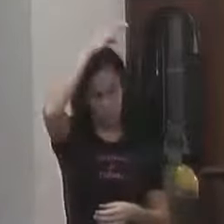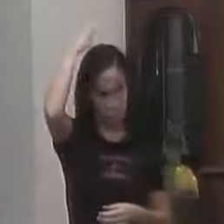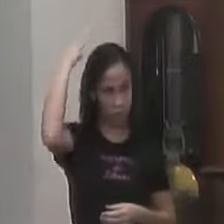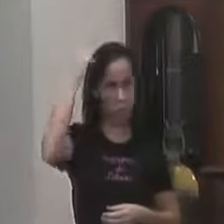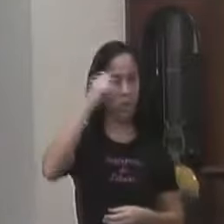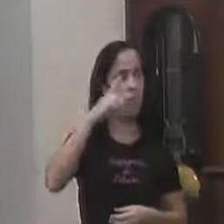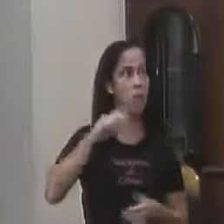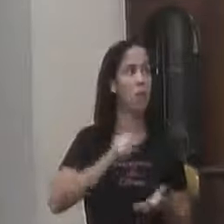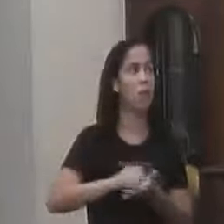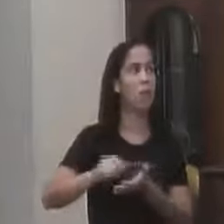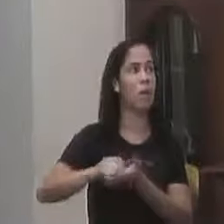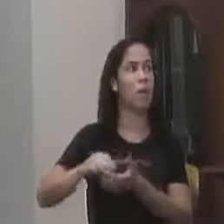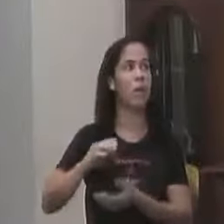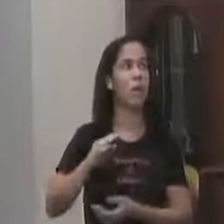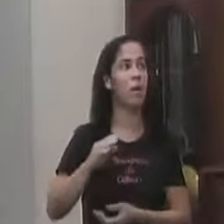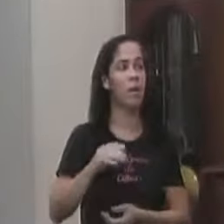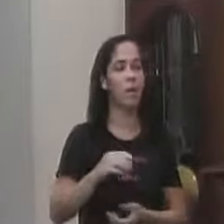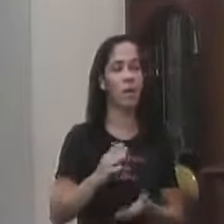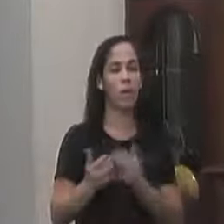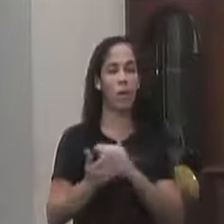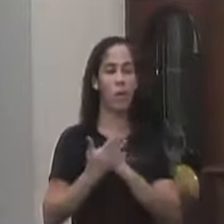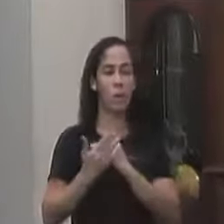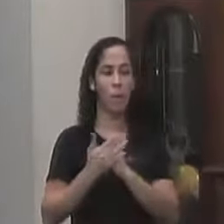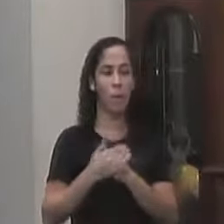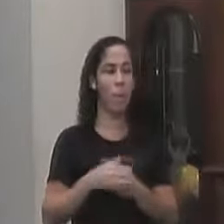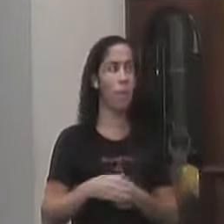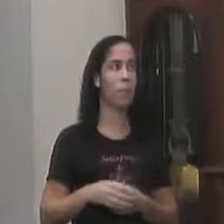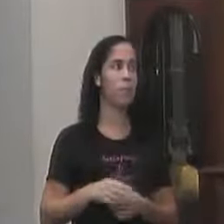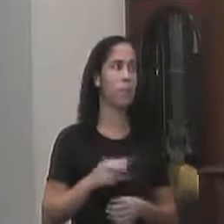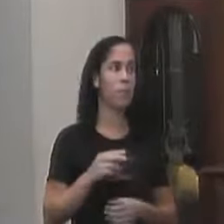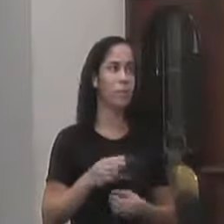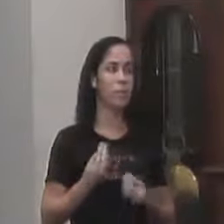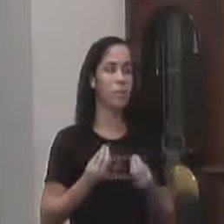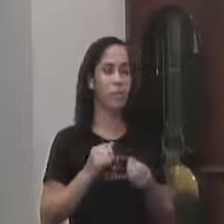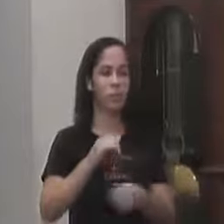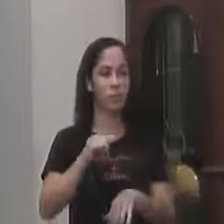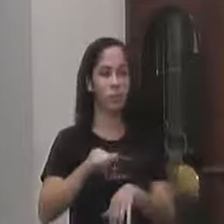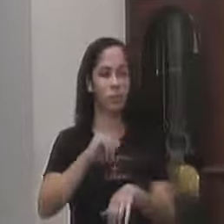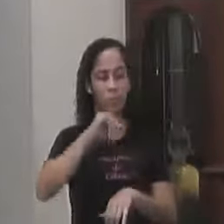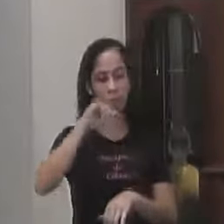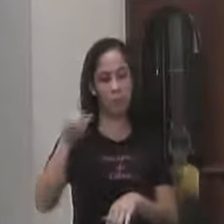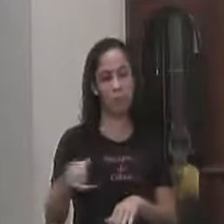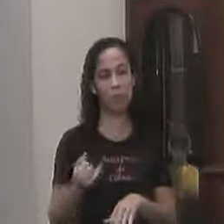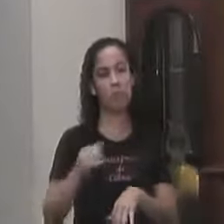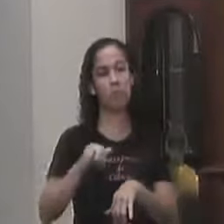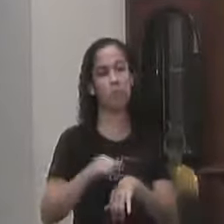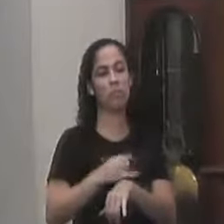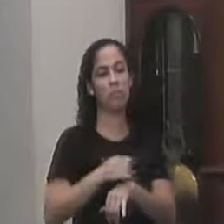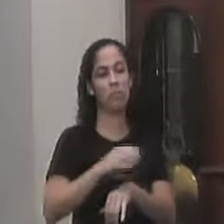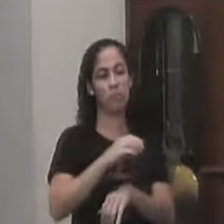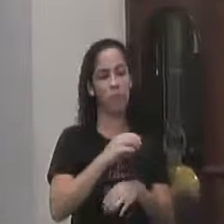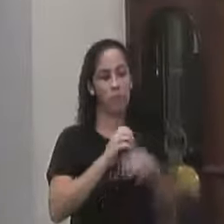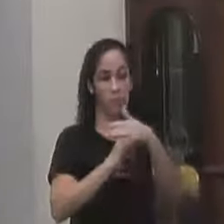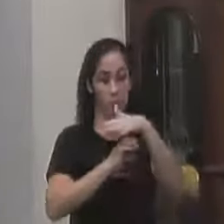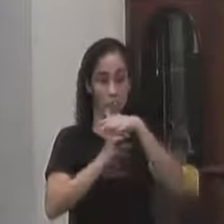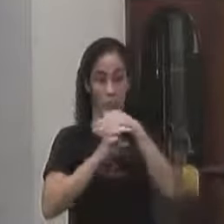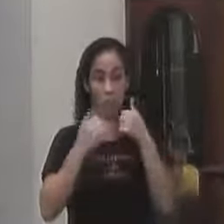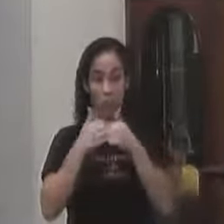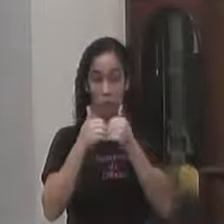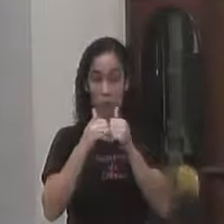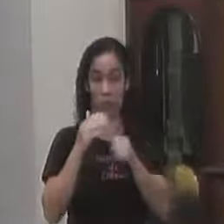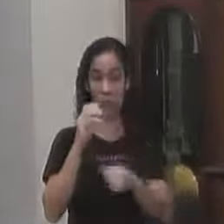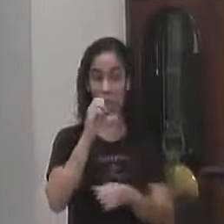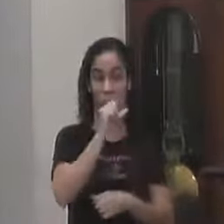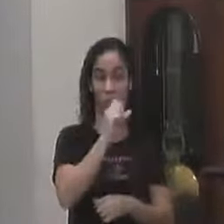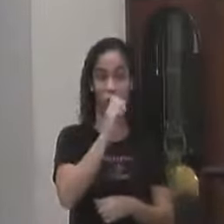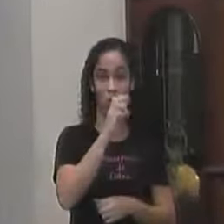assinando Lá Aquele abaixo Assinado Para a gente Ver a possibilidade Da empresa Sertaneja Entrar